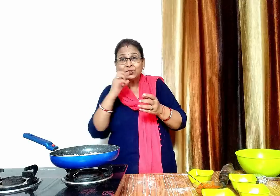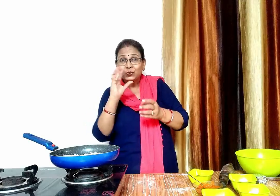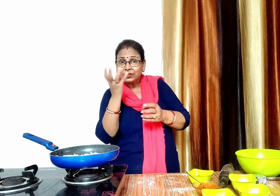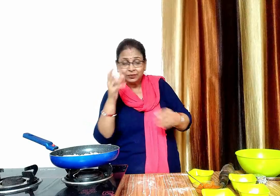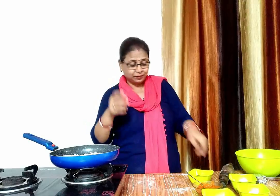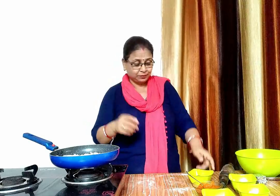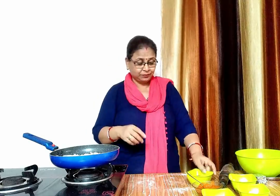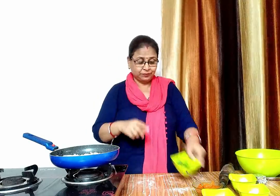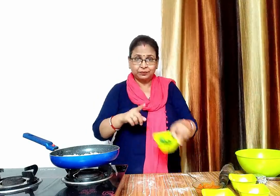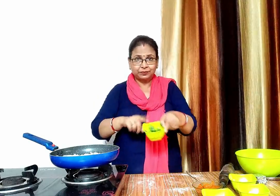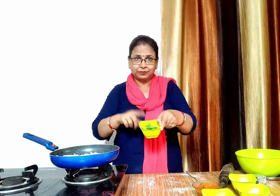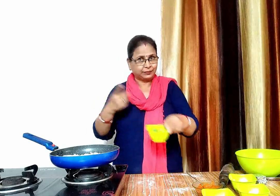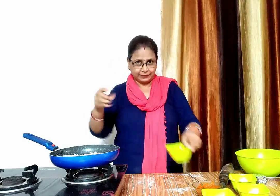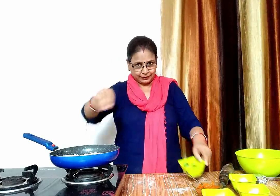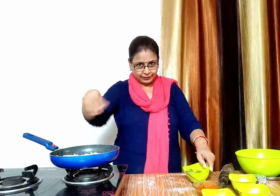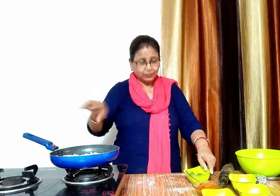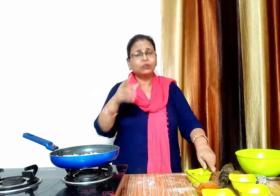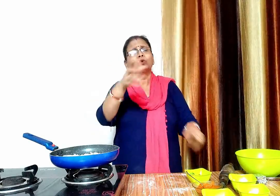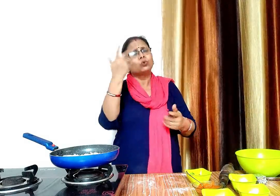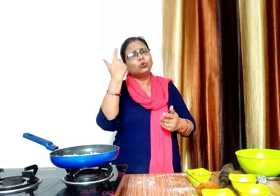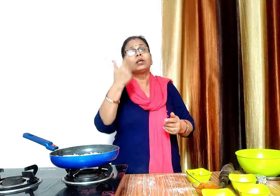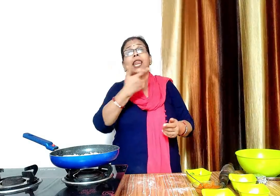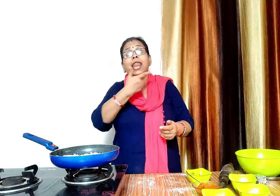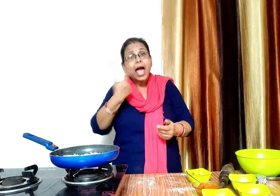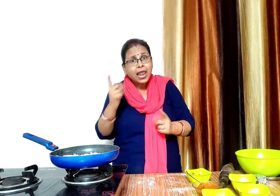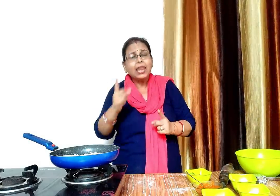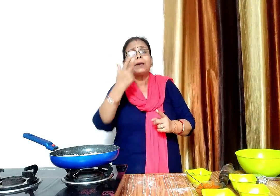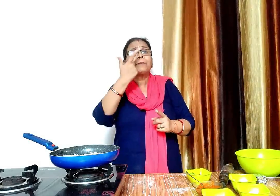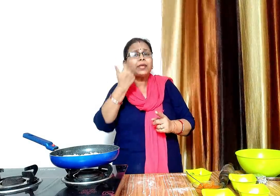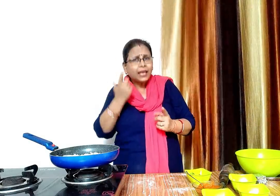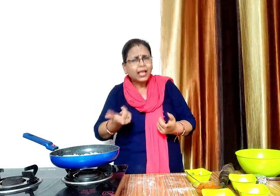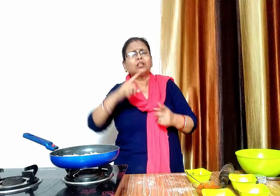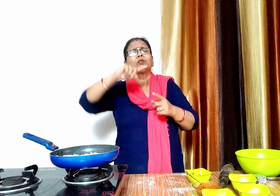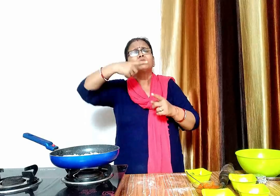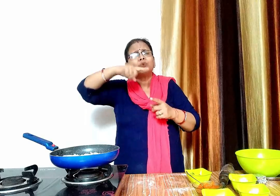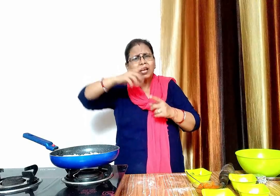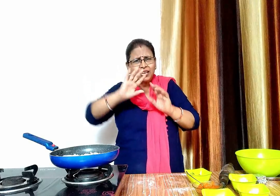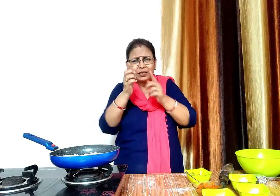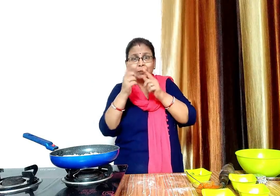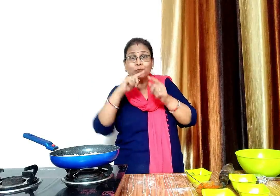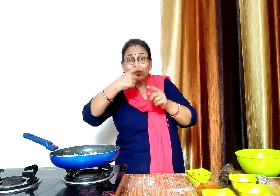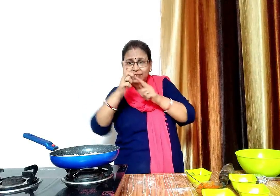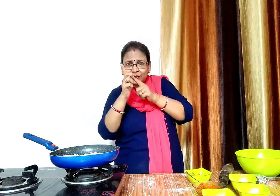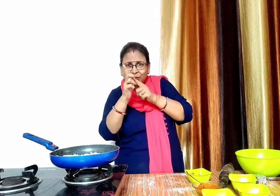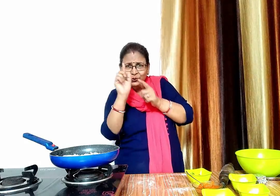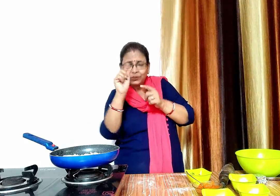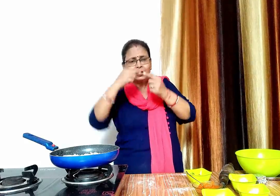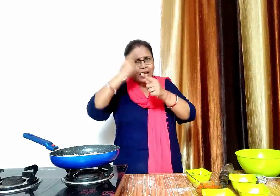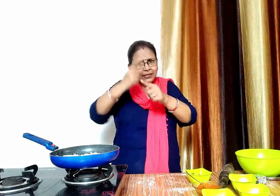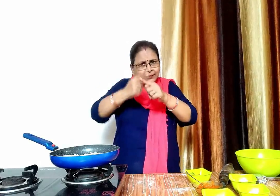हमने यहाँ पर हरी शिम्लामिट्स यूज़ की है आप चाहे तो इसमें लाल या पीली शिम्लामिट्स भी डाल सकते है आप इसमें बेवी कौनिया मश्रूम से